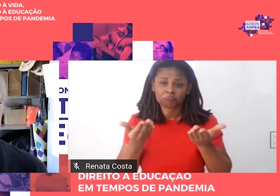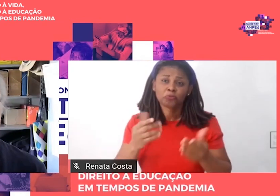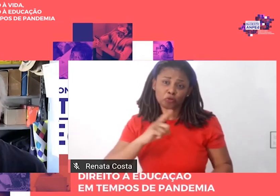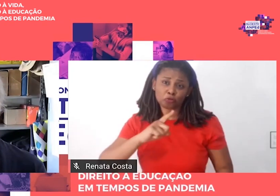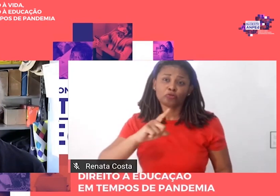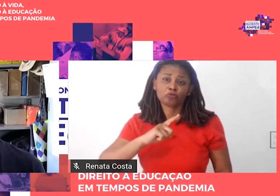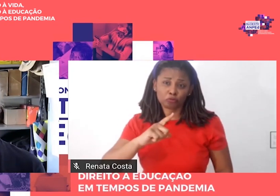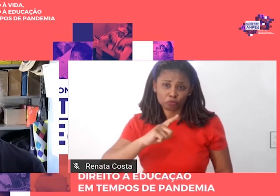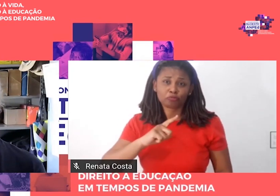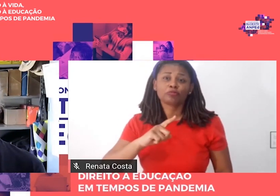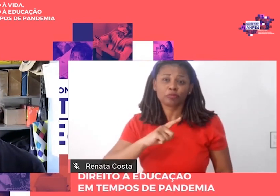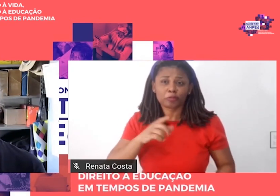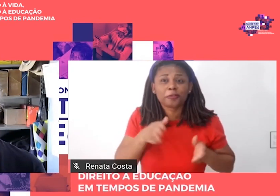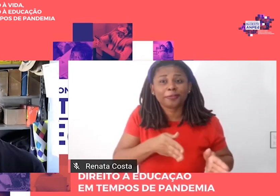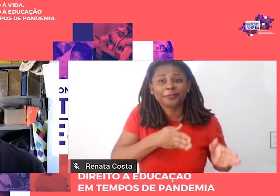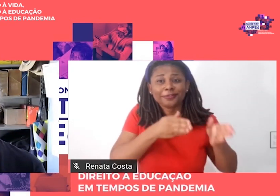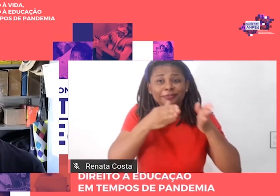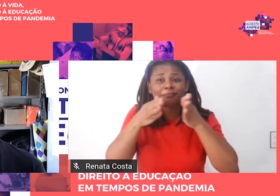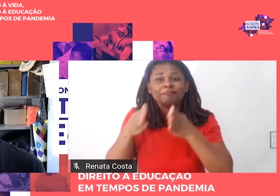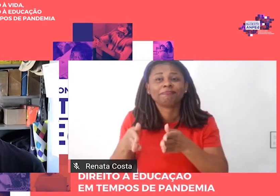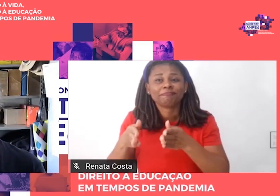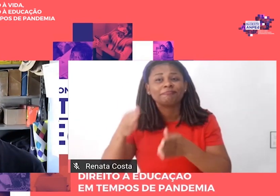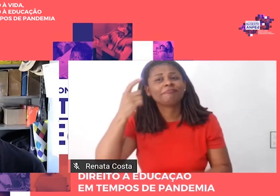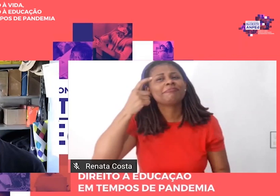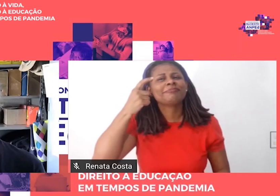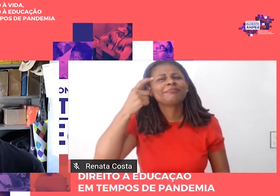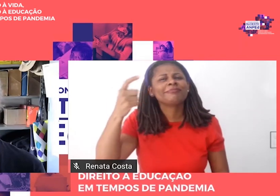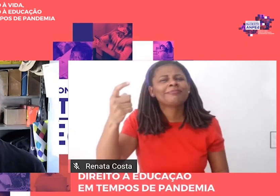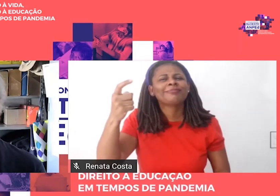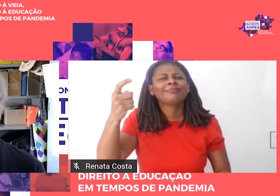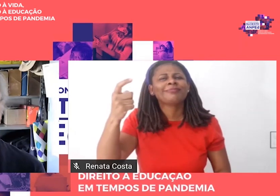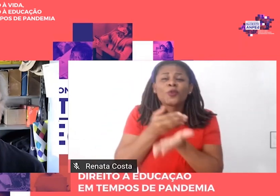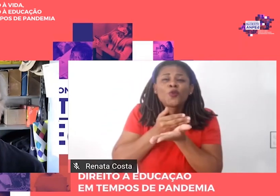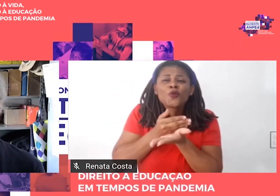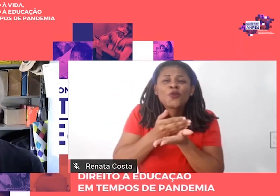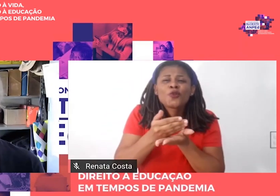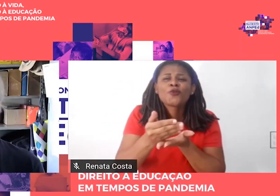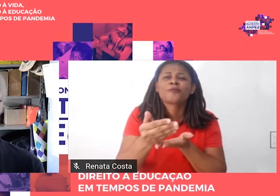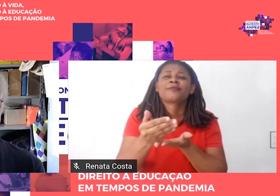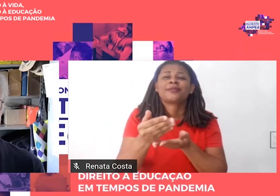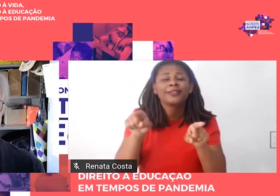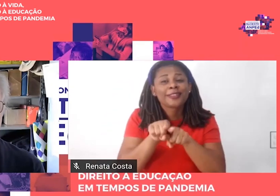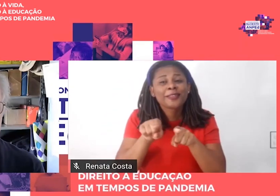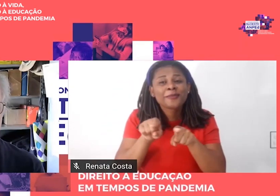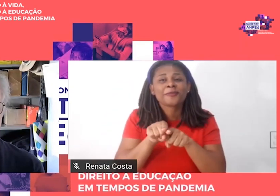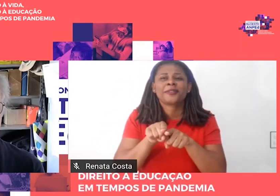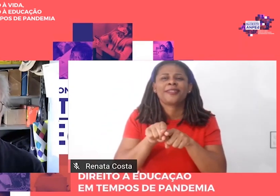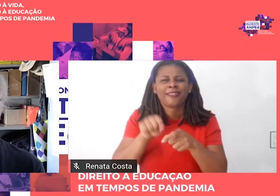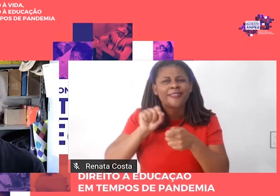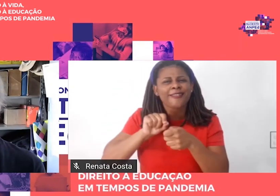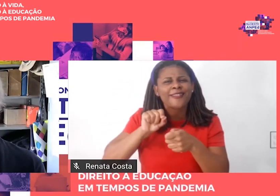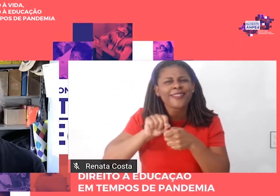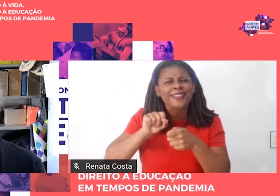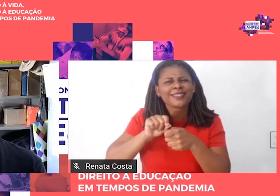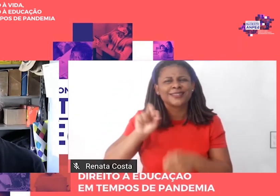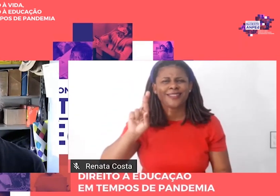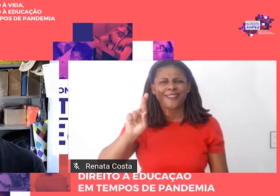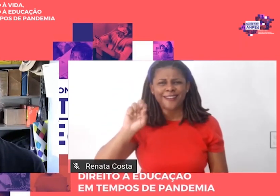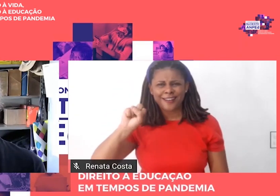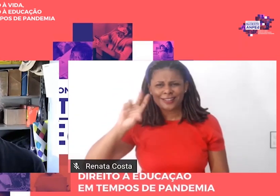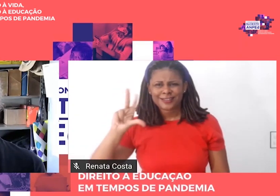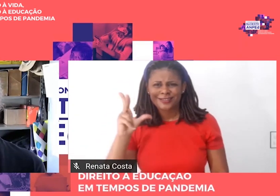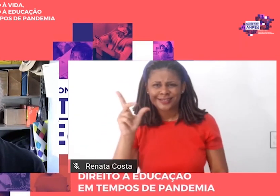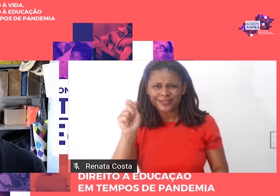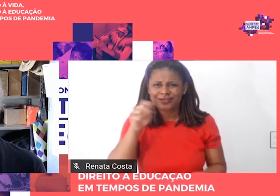contrapartida a ideia de introduzir também uma resenha que não fosse só sobre esse livro, mas